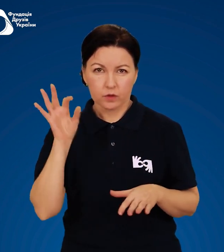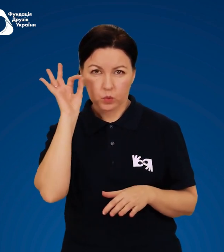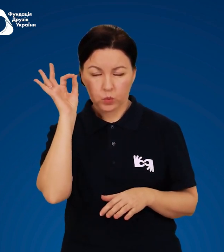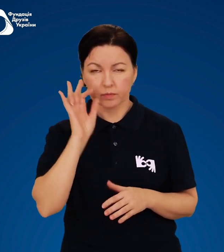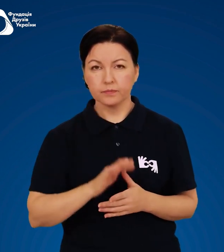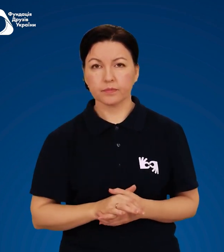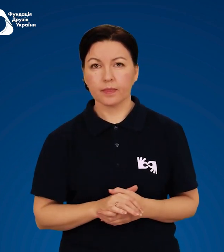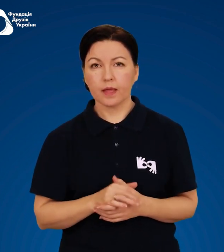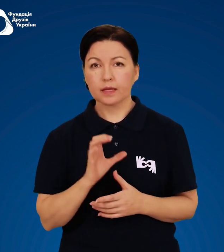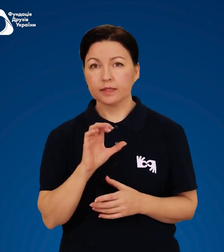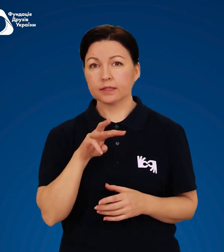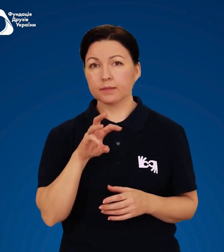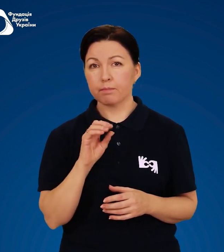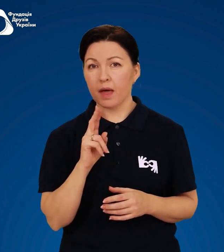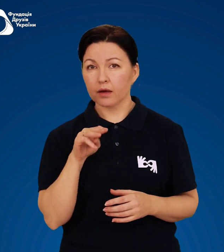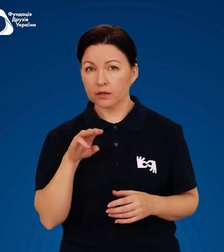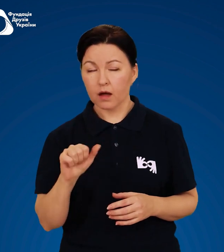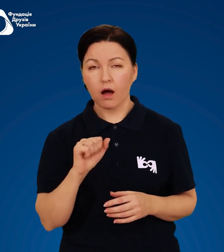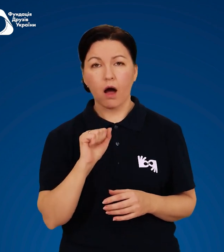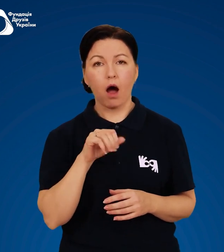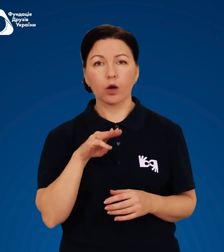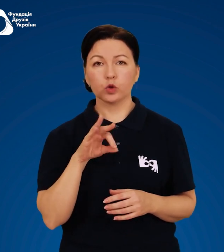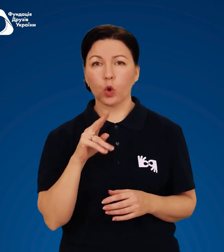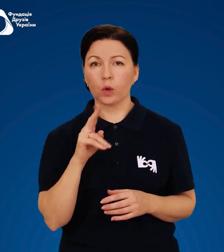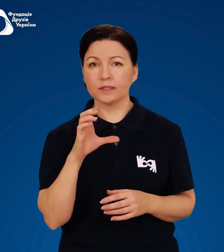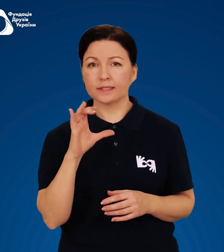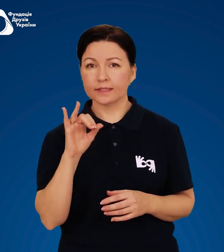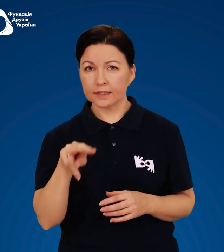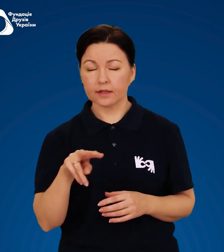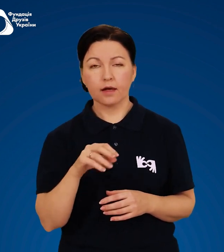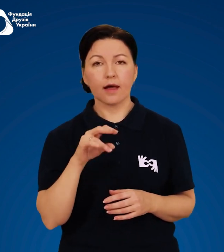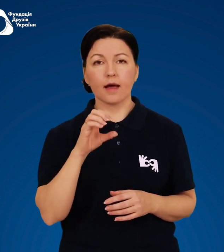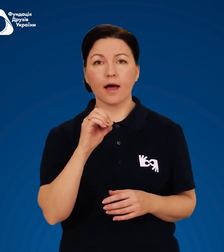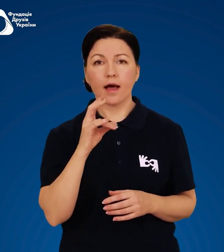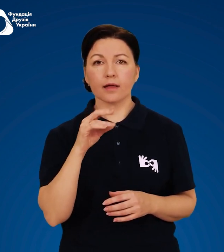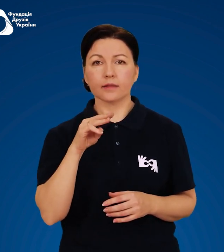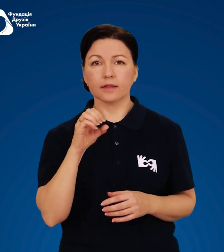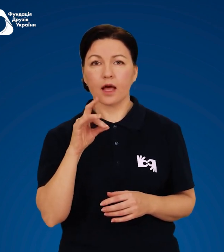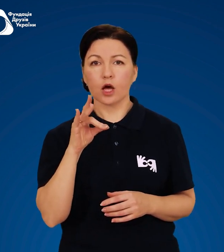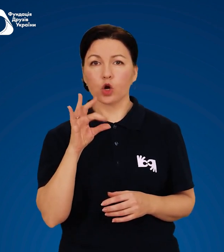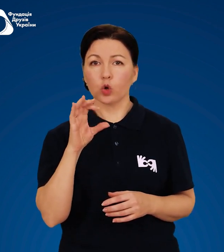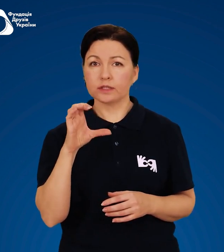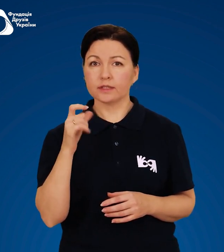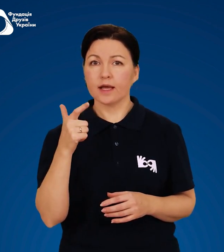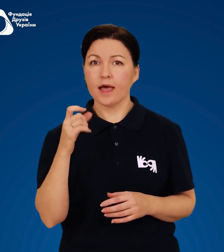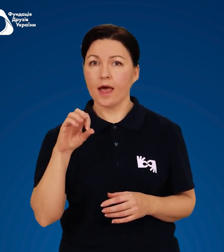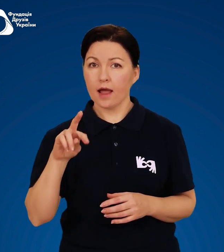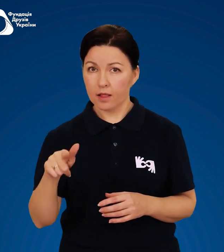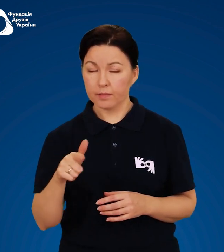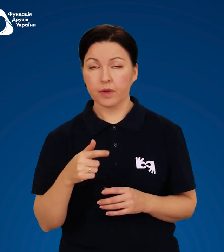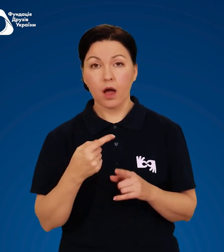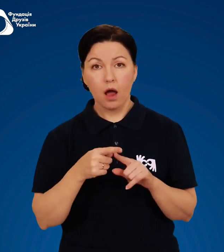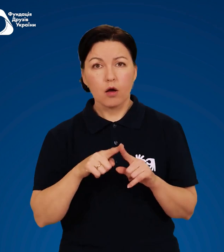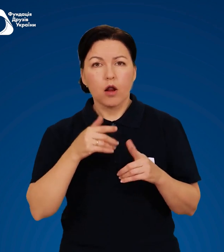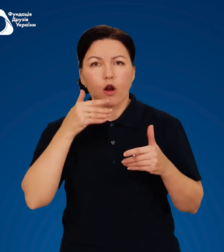випорожненнями – смекта, атоксил, ентерозгель, що полегшують стан.